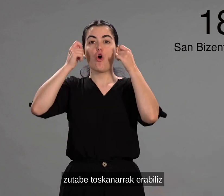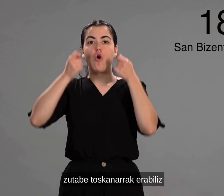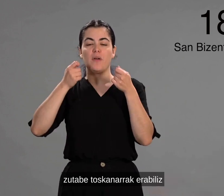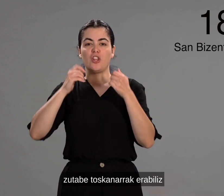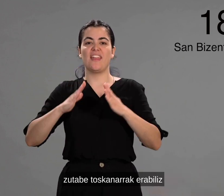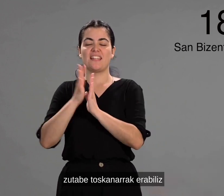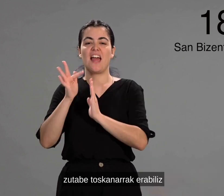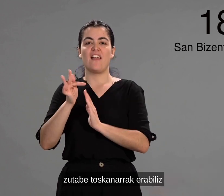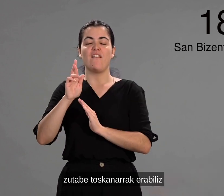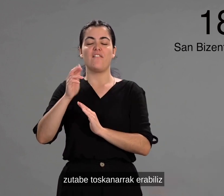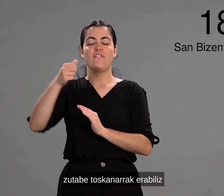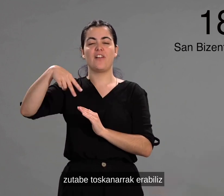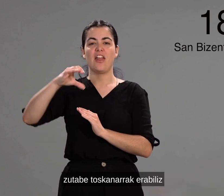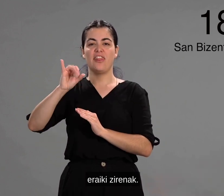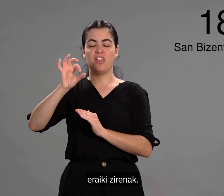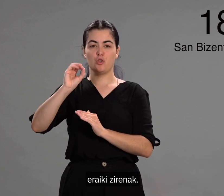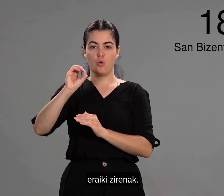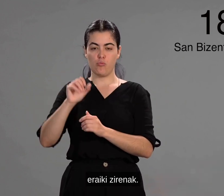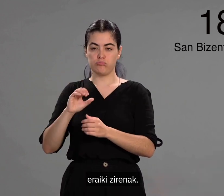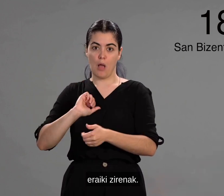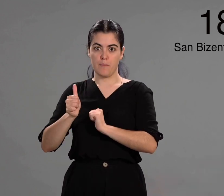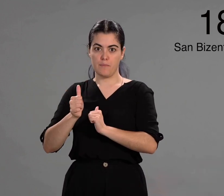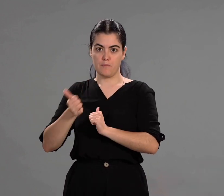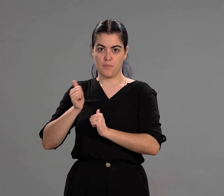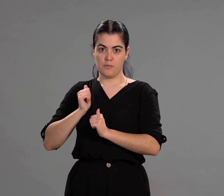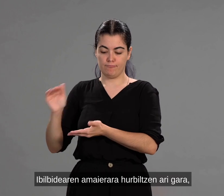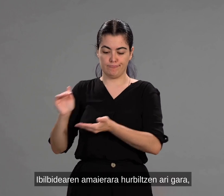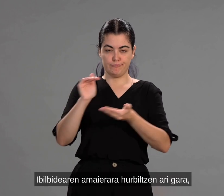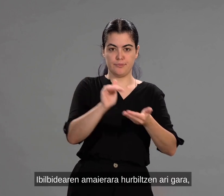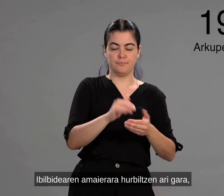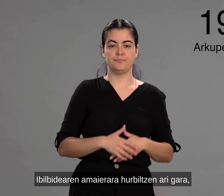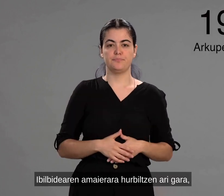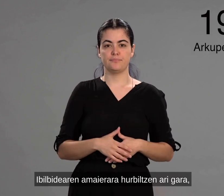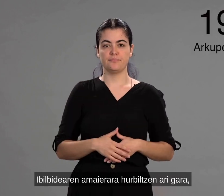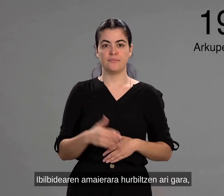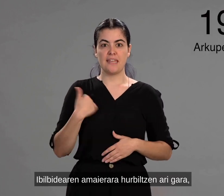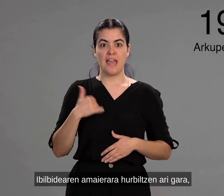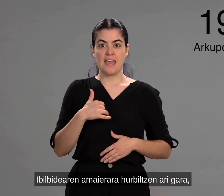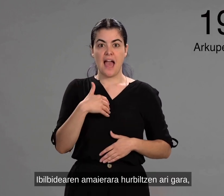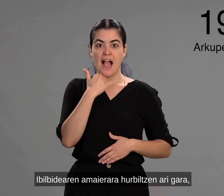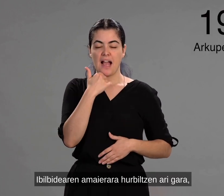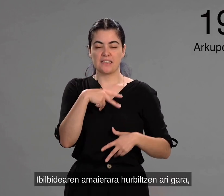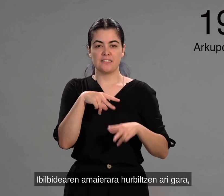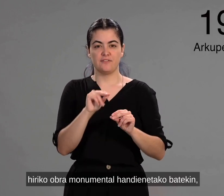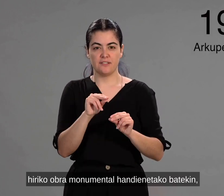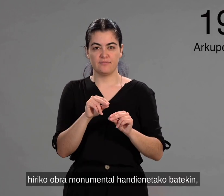zutabe toskan arrakera biliezera ikizirenak. Ibilbidearen amaierara urbiltzen ari gara, iriko obra